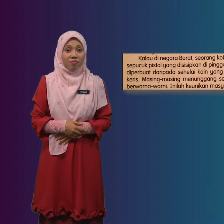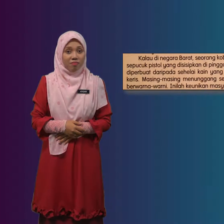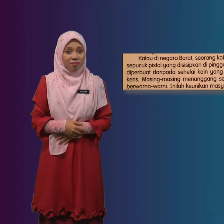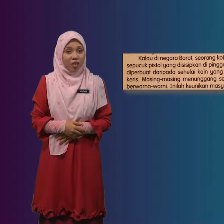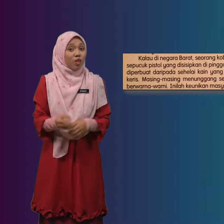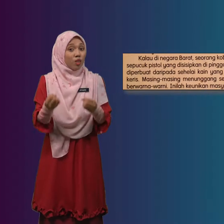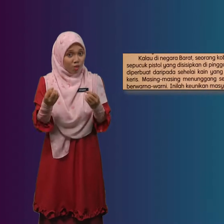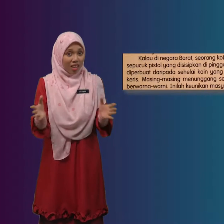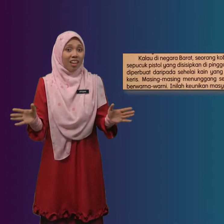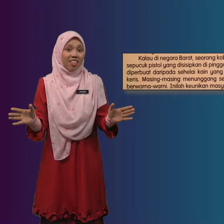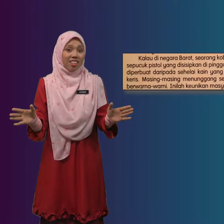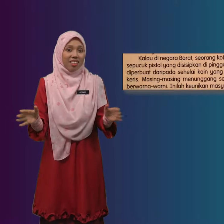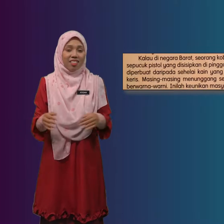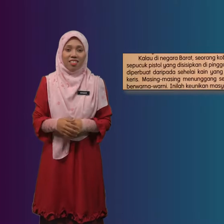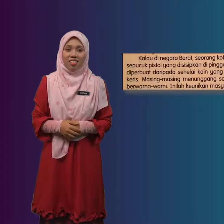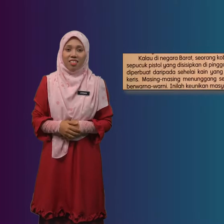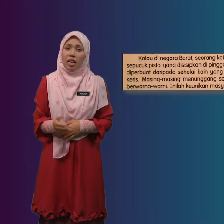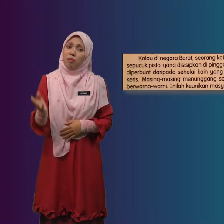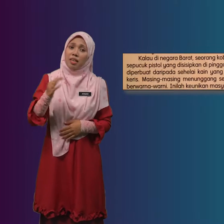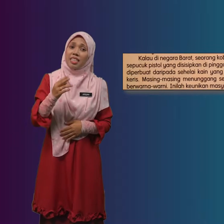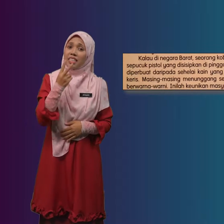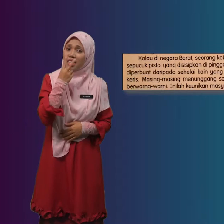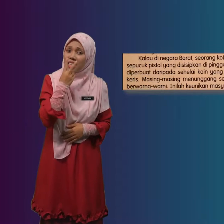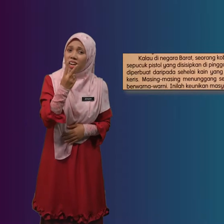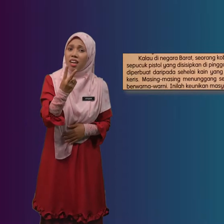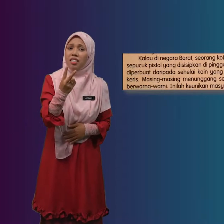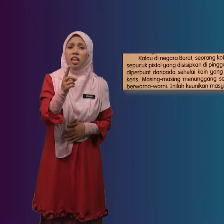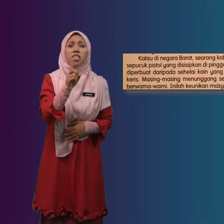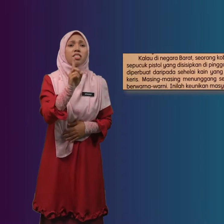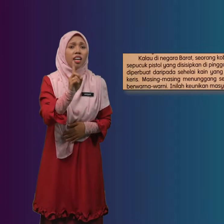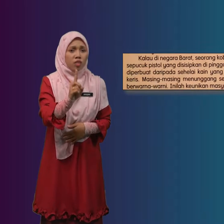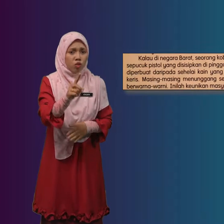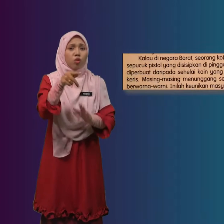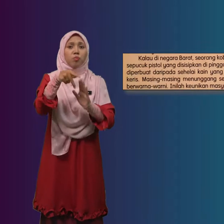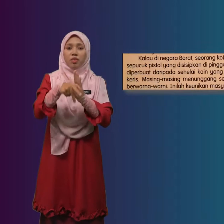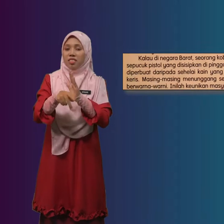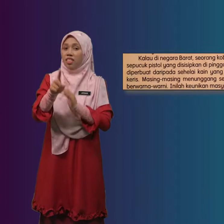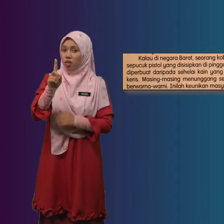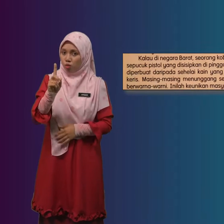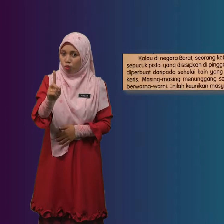Sudah Mari kita Lihat Satu Persatu